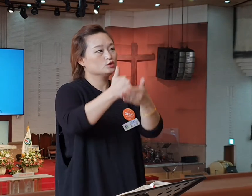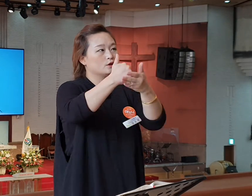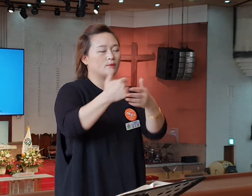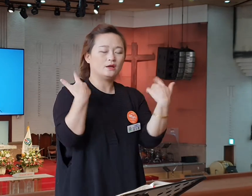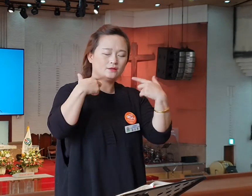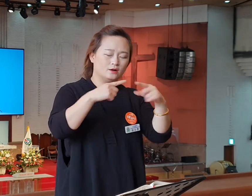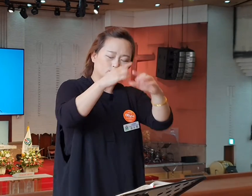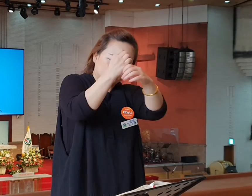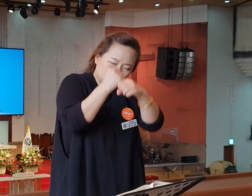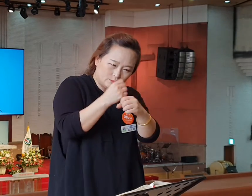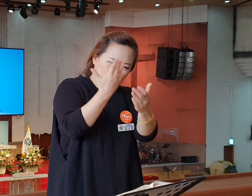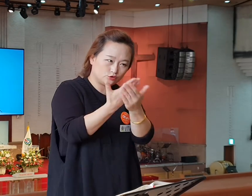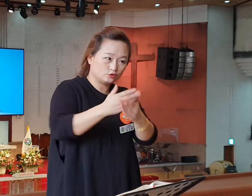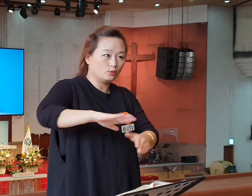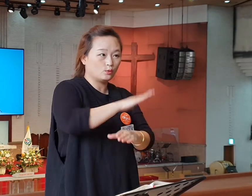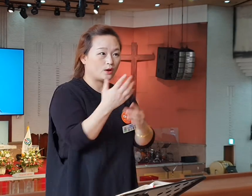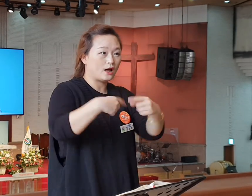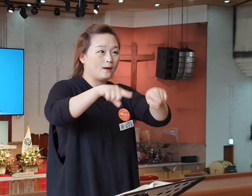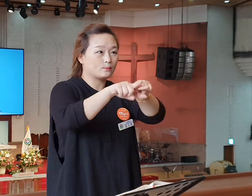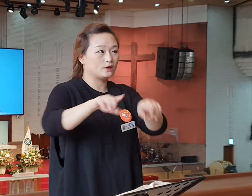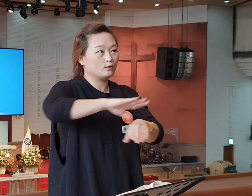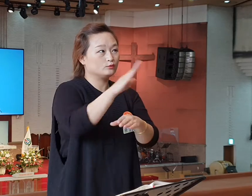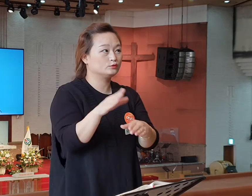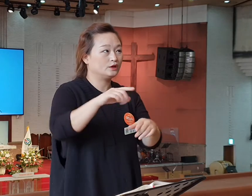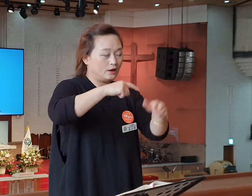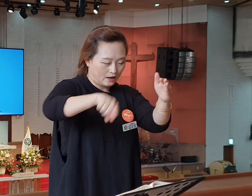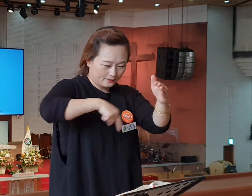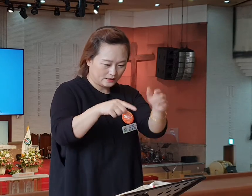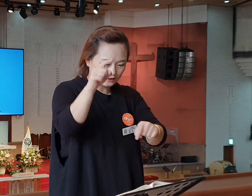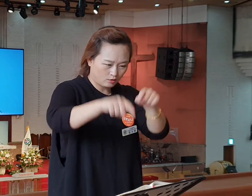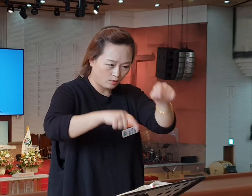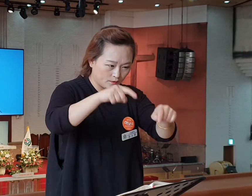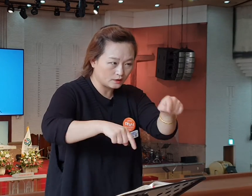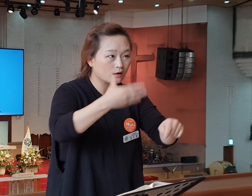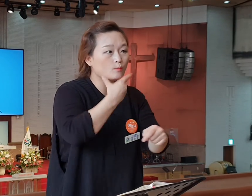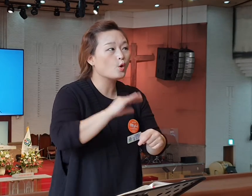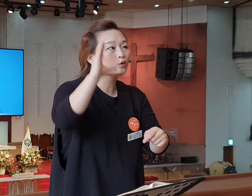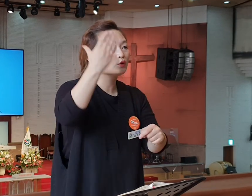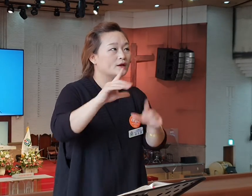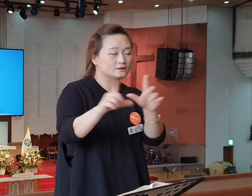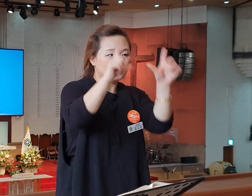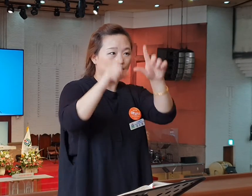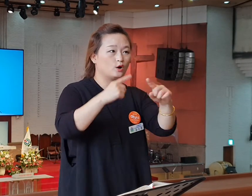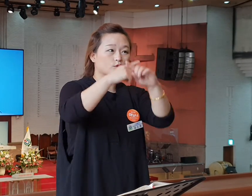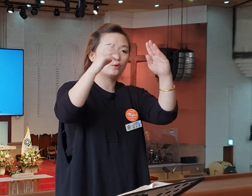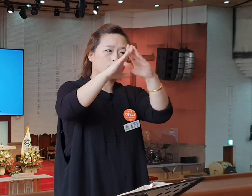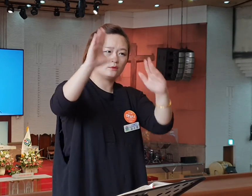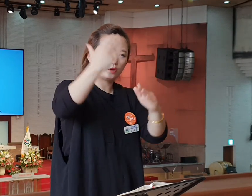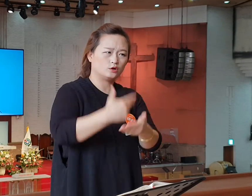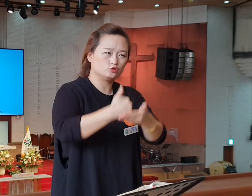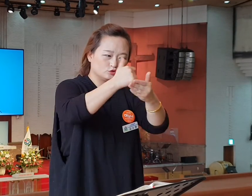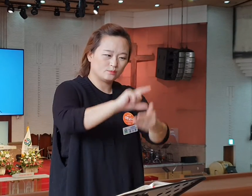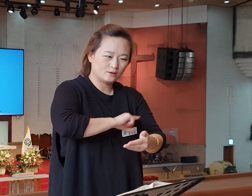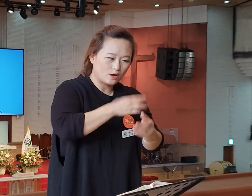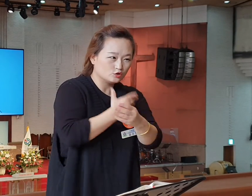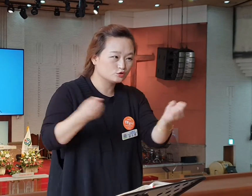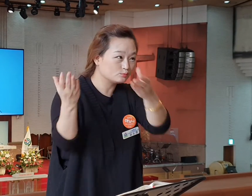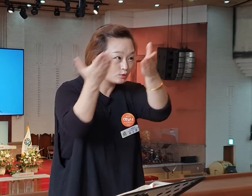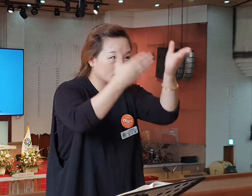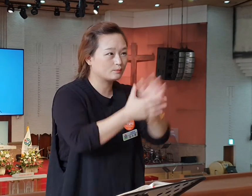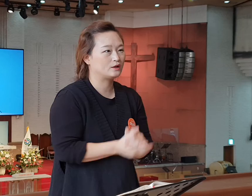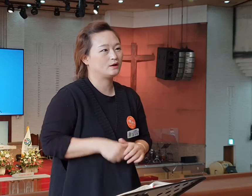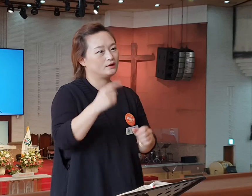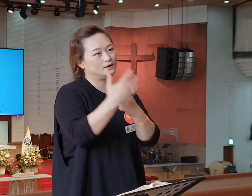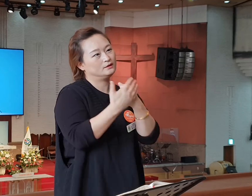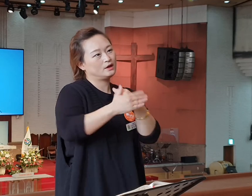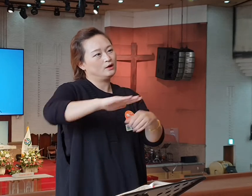함께 하시고 우리와 함께 우리 가운데서 걸으시는 복된 사람들, 복된 교회 되기를 주의 이름으로 추원합니다. 이 은혜가